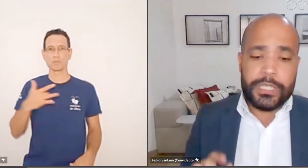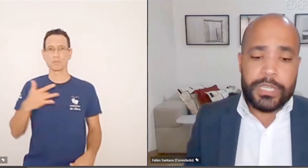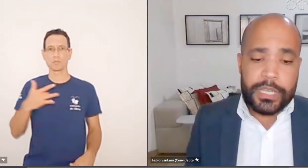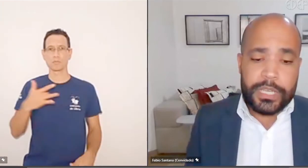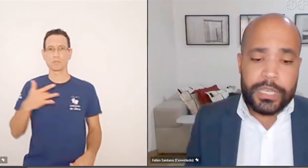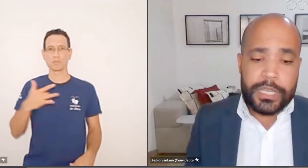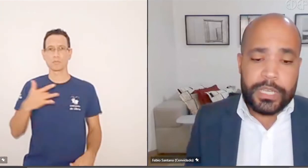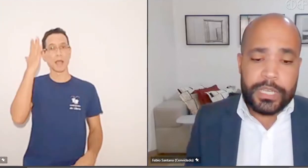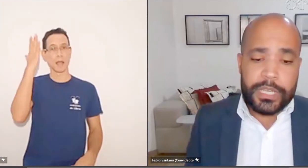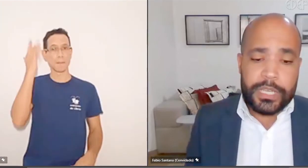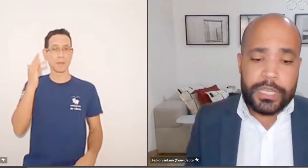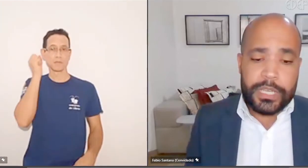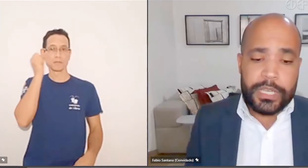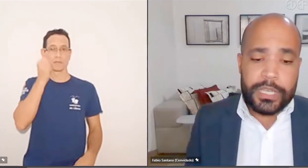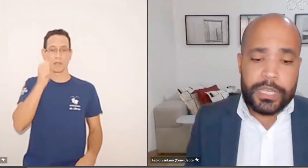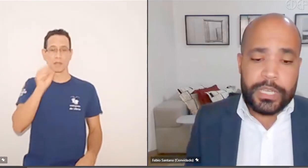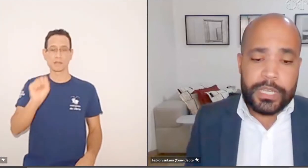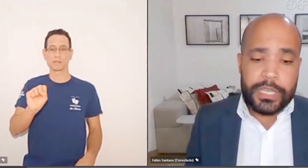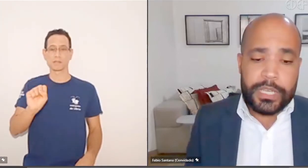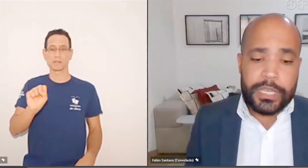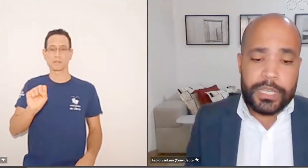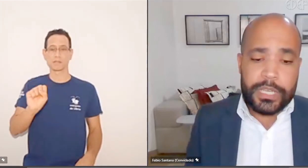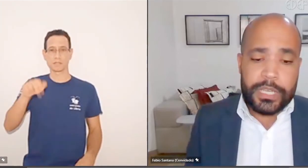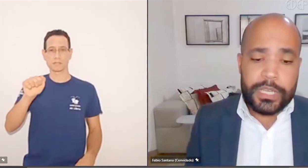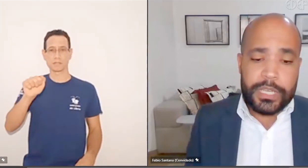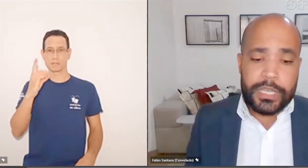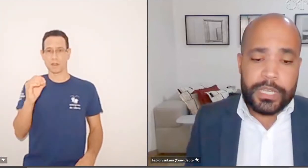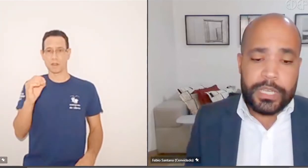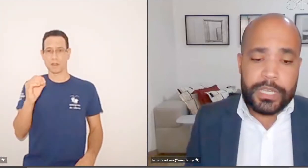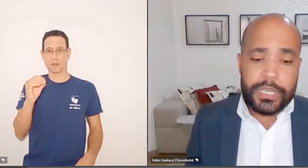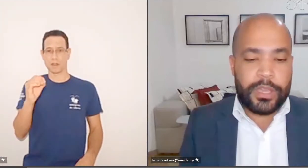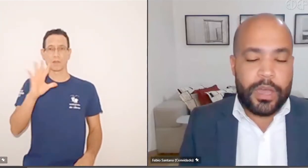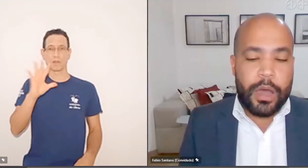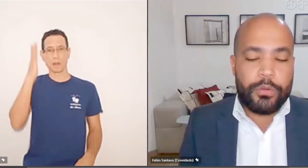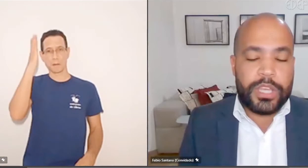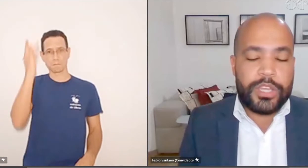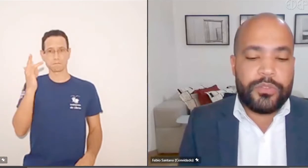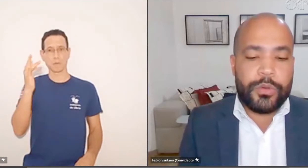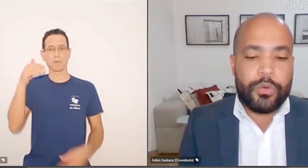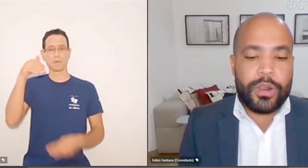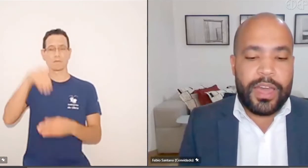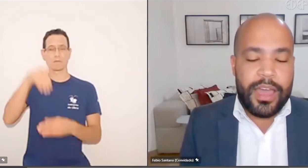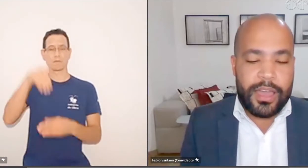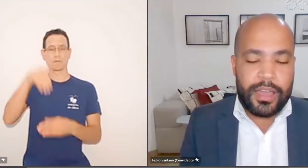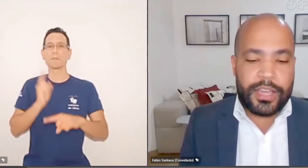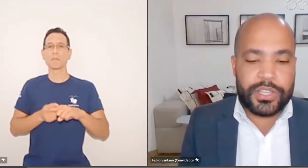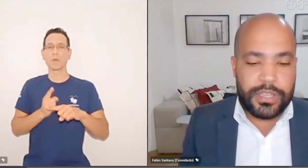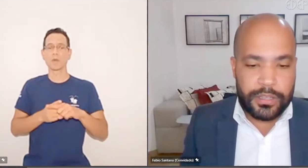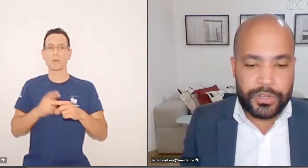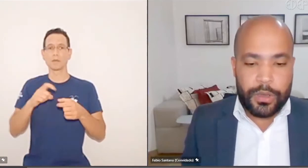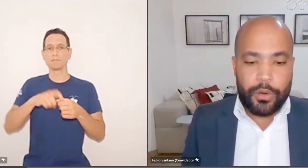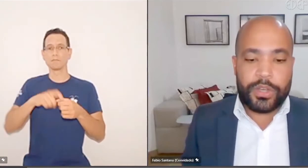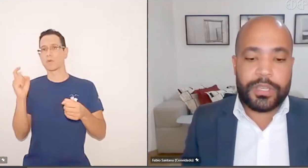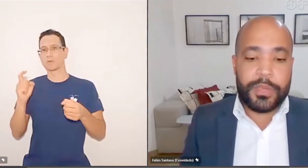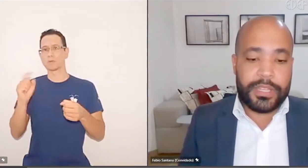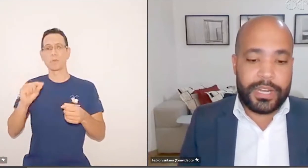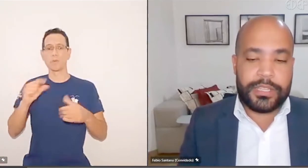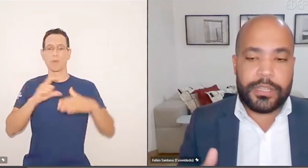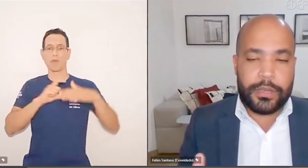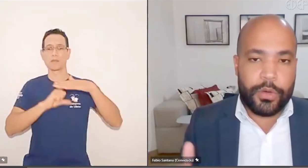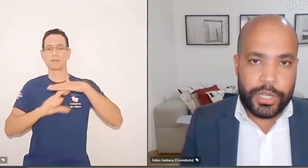e essa votação é do interesse de todos, né, por quê? Porque ao desvincular as receitas